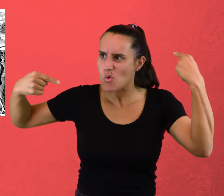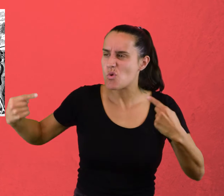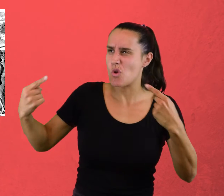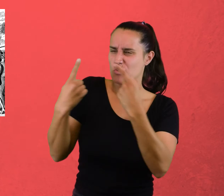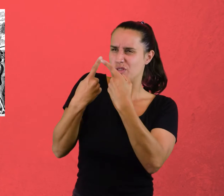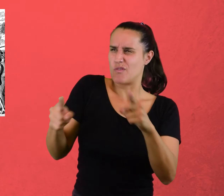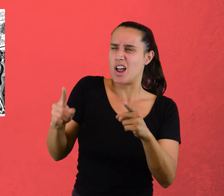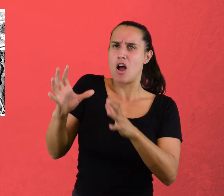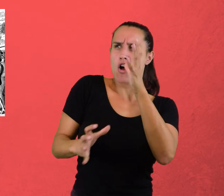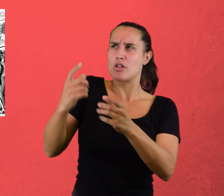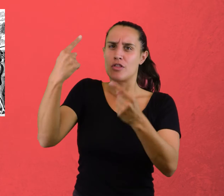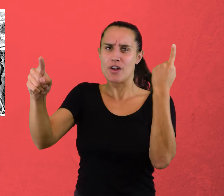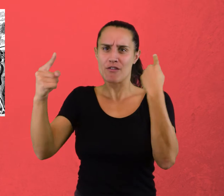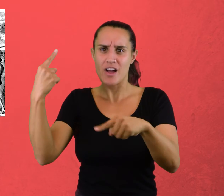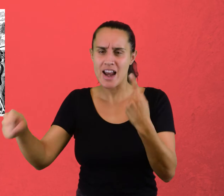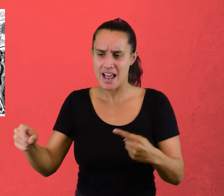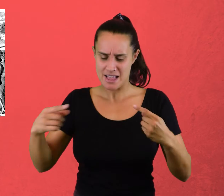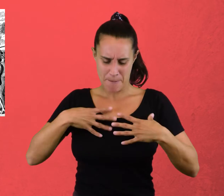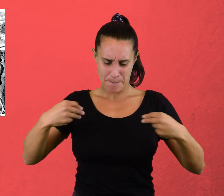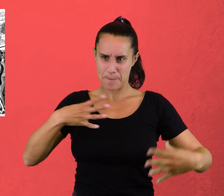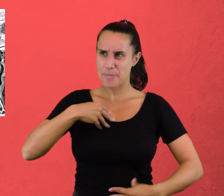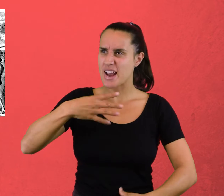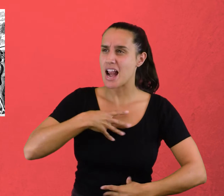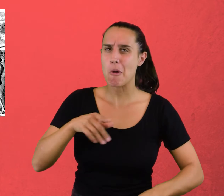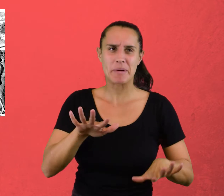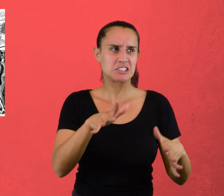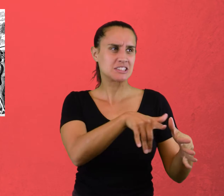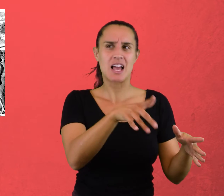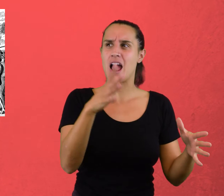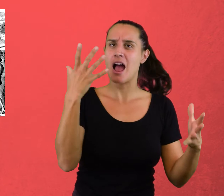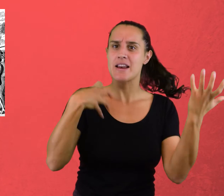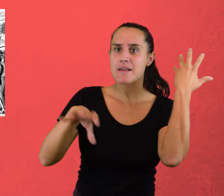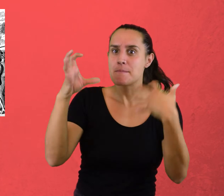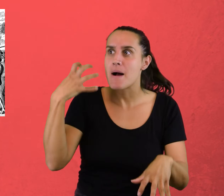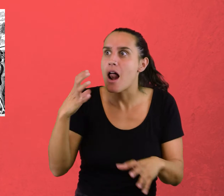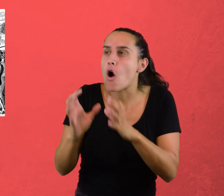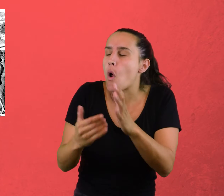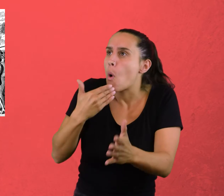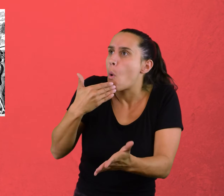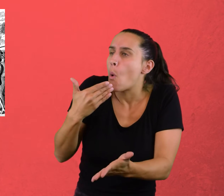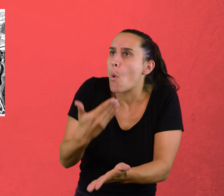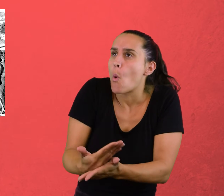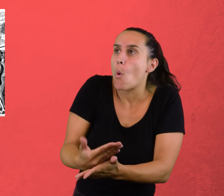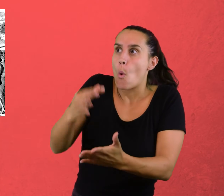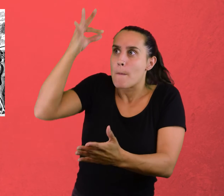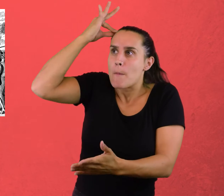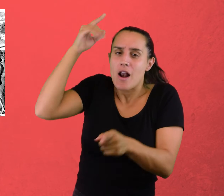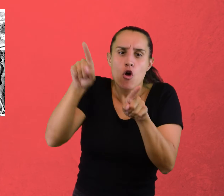Otros tenían el pelo ondulado, como el mar, y no negro, sino de colores fantásticos, tabaco, maíz,